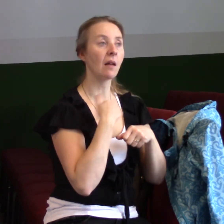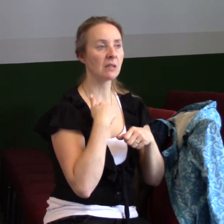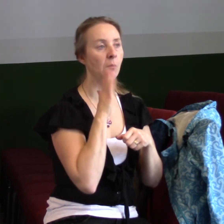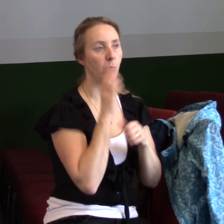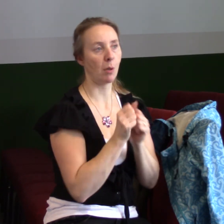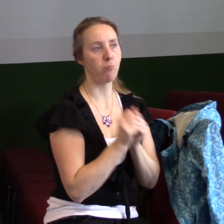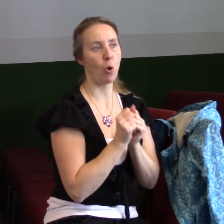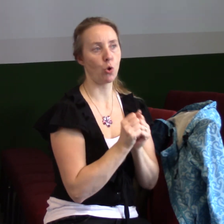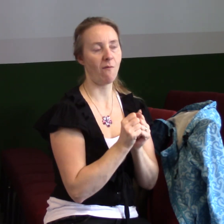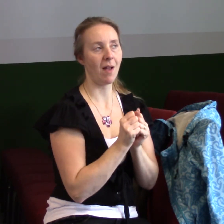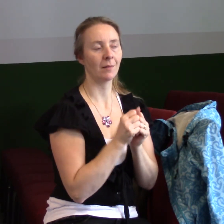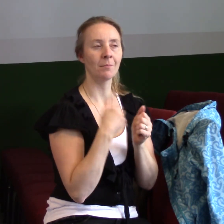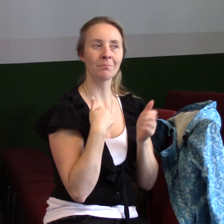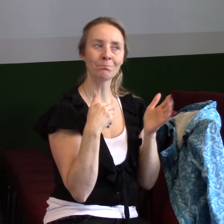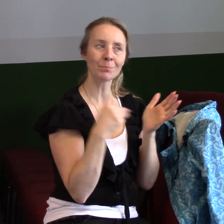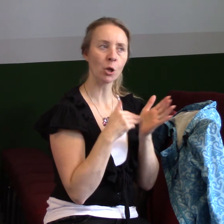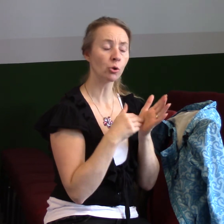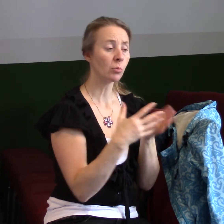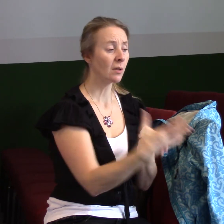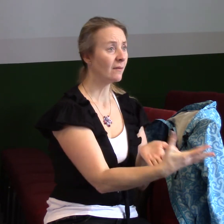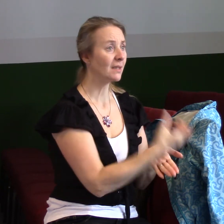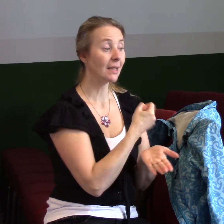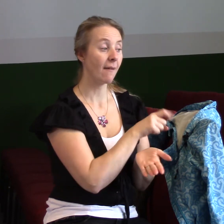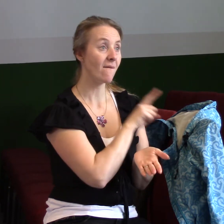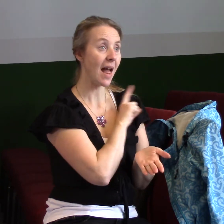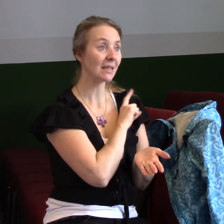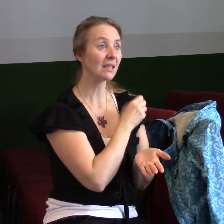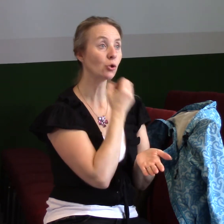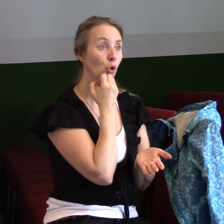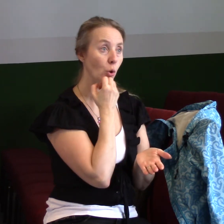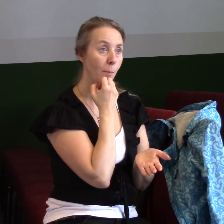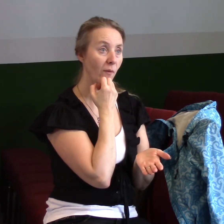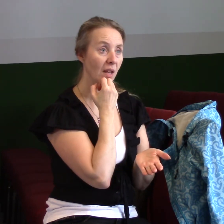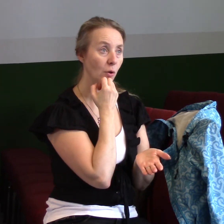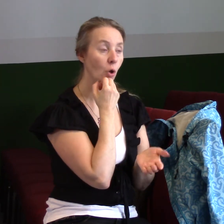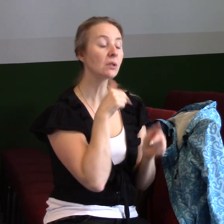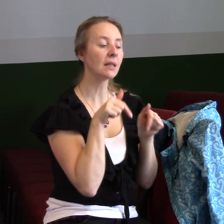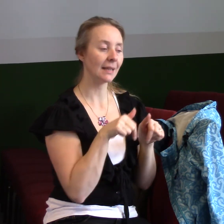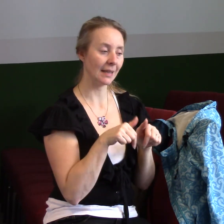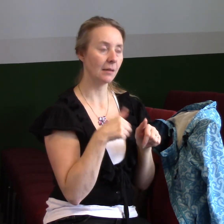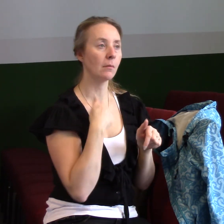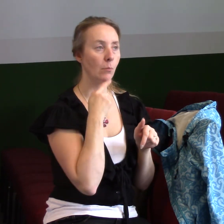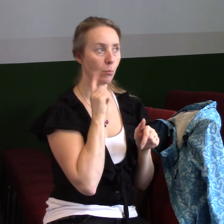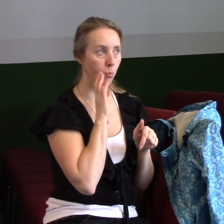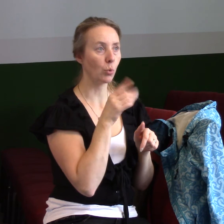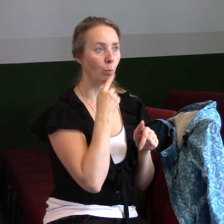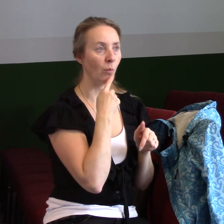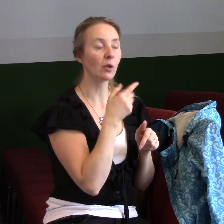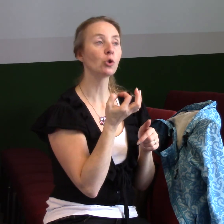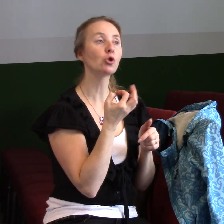Ale my potřebujeme vzít svou vlastní zodpovědnost. A o tom budu dneska mluvit. Co je teda cílem vlastně boje?